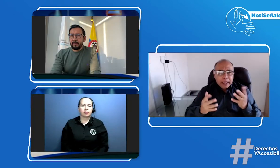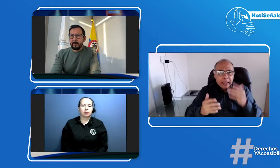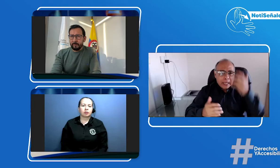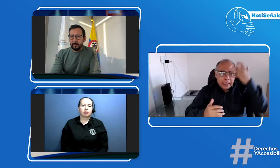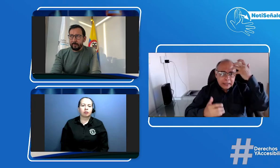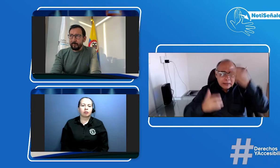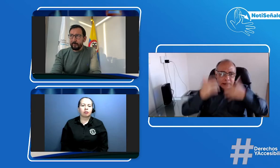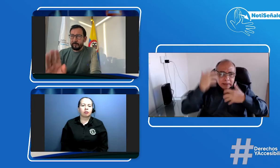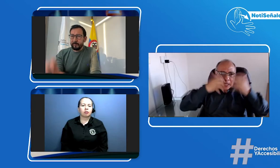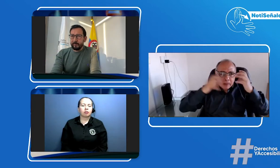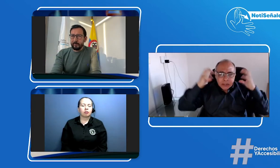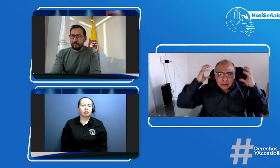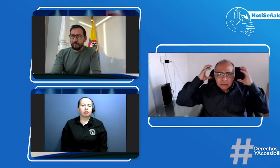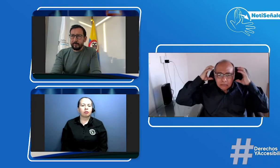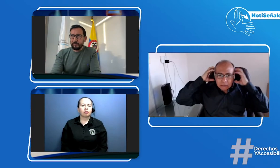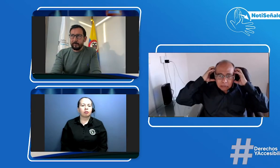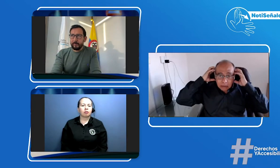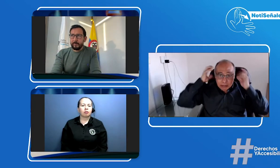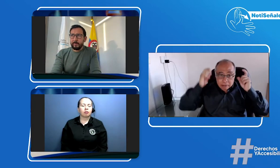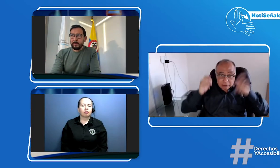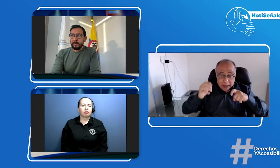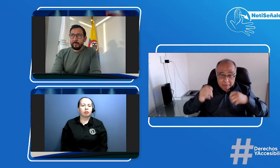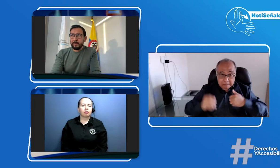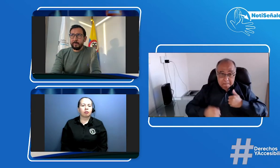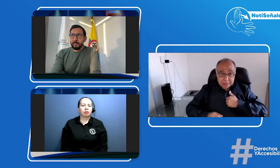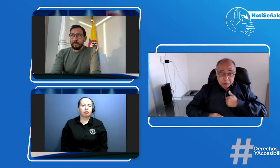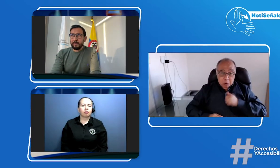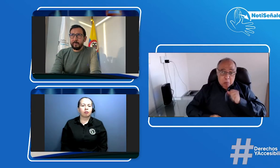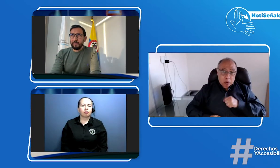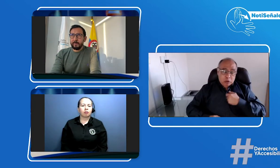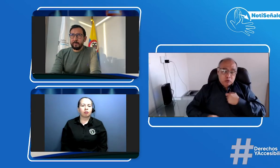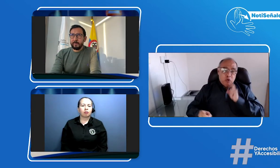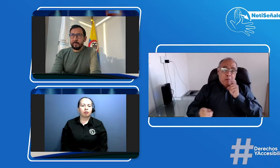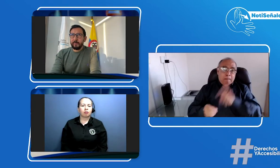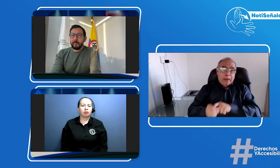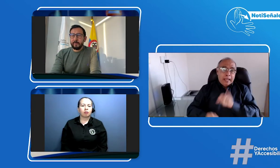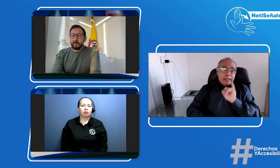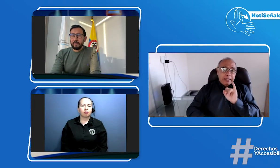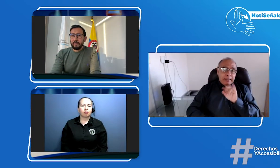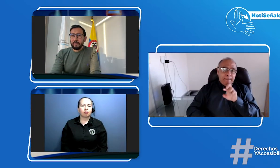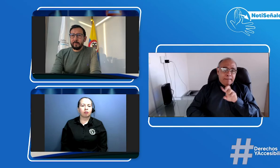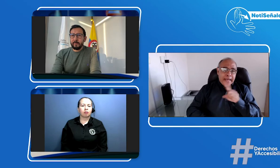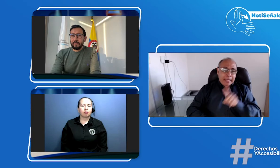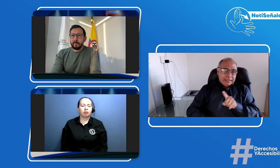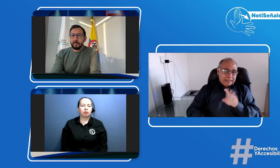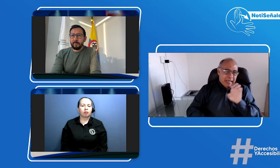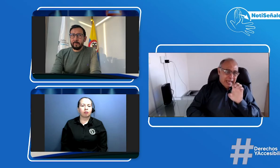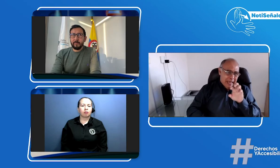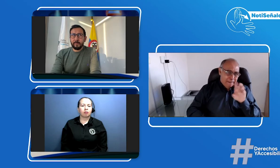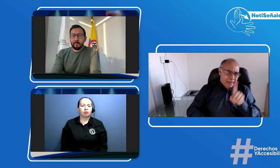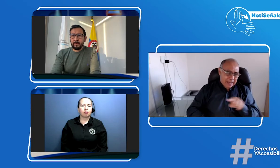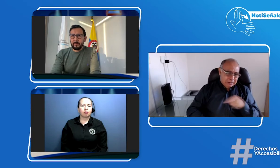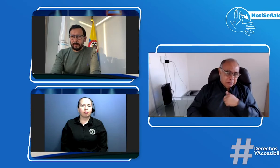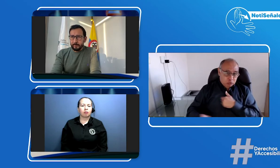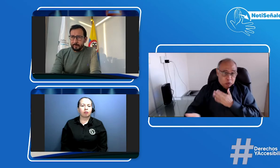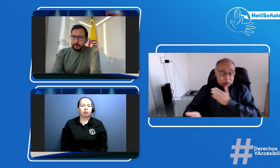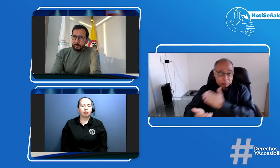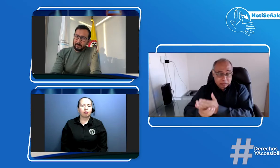proceso que debes llevar no el tema del examen de la audiometría digamos uno lo